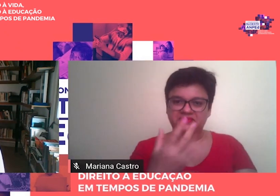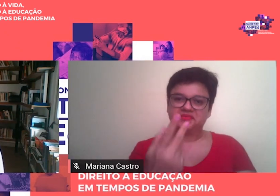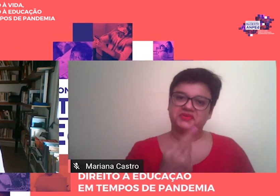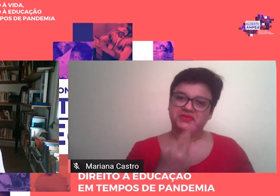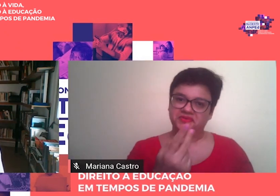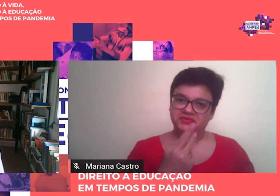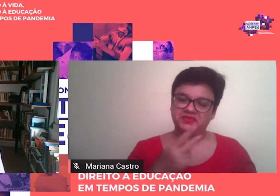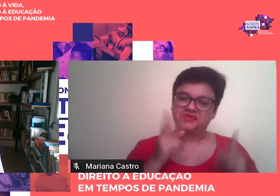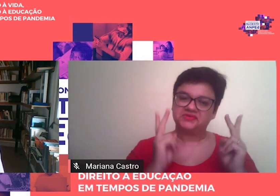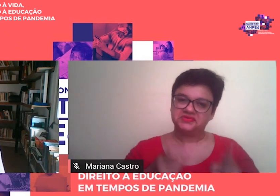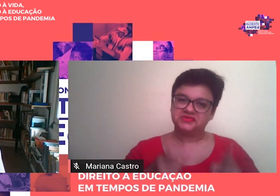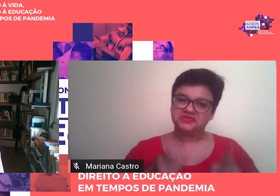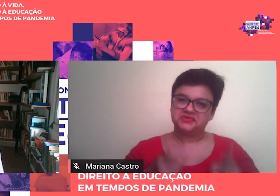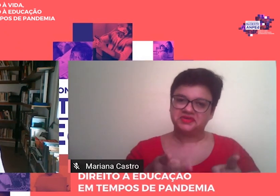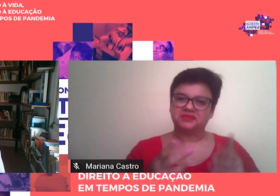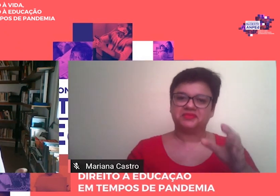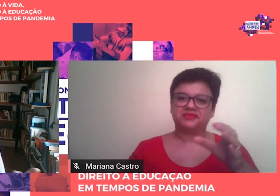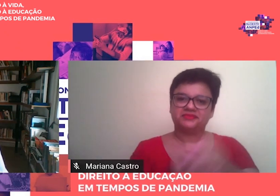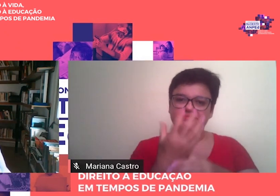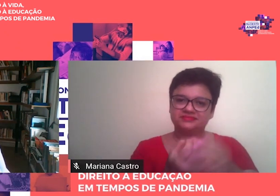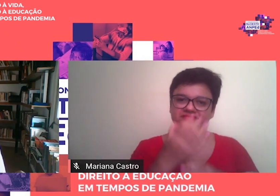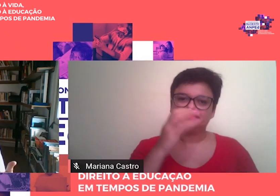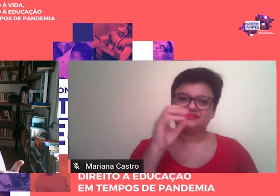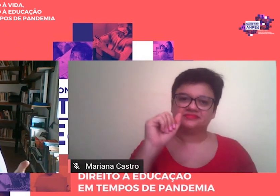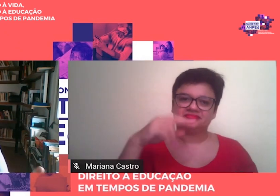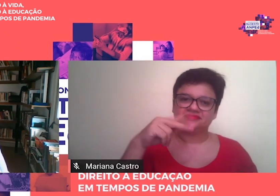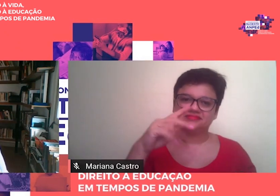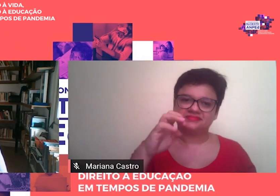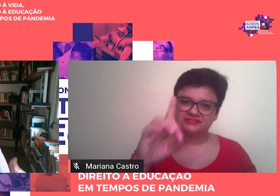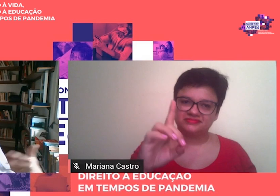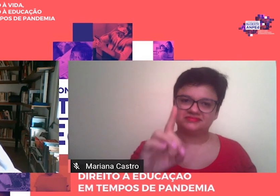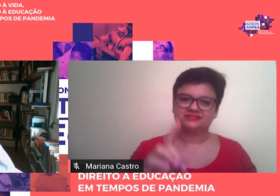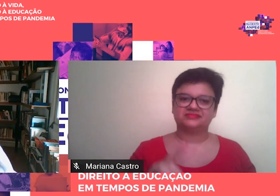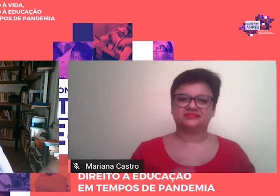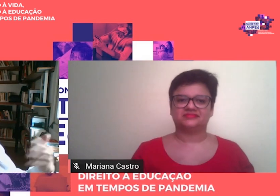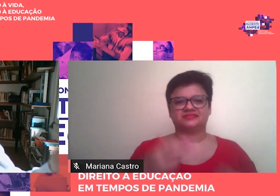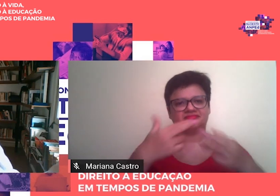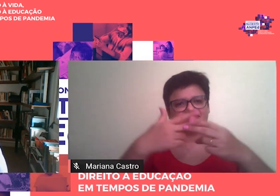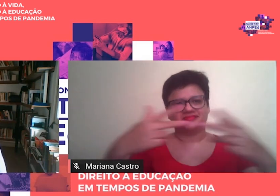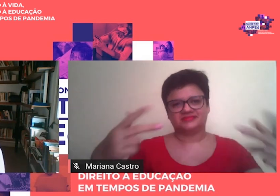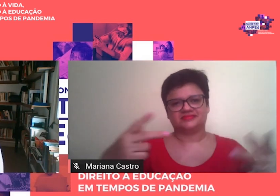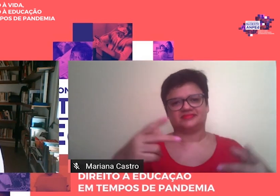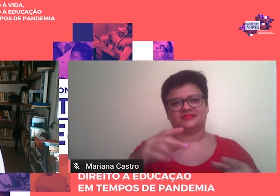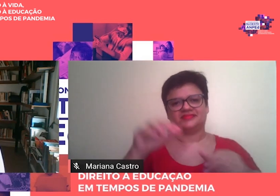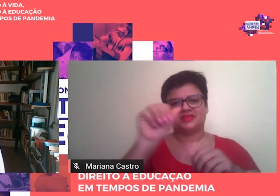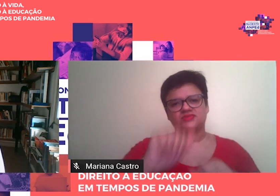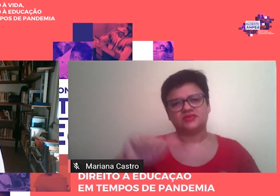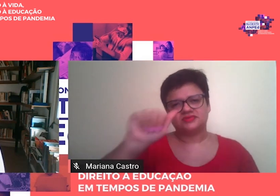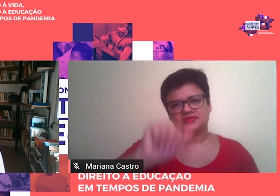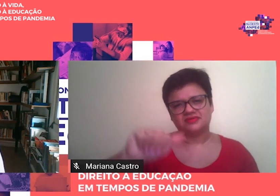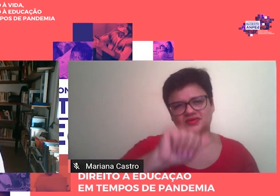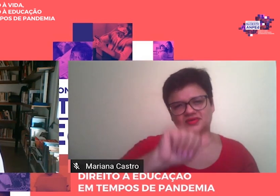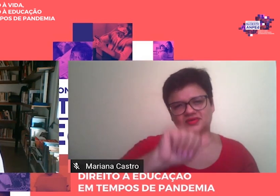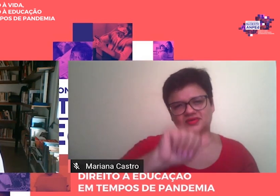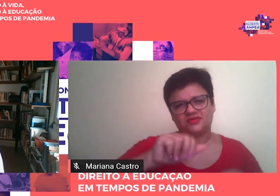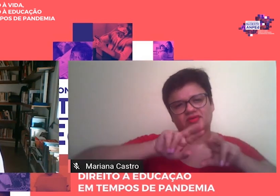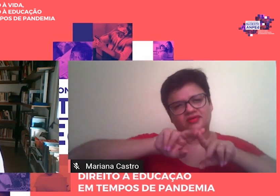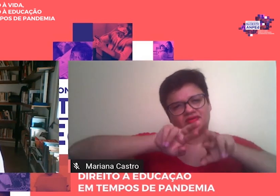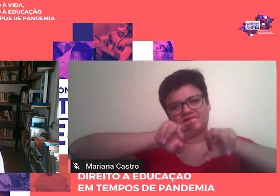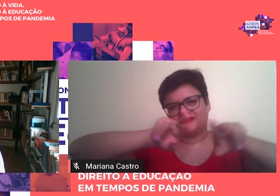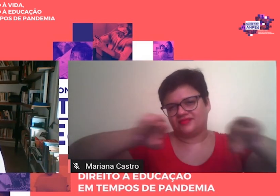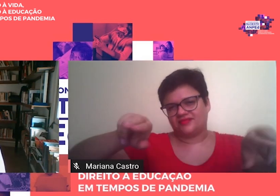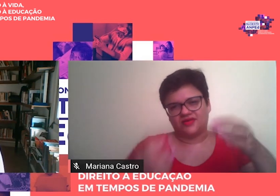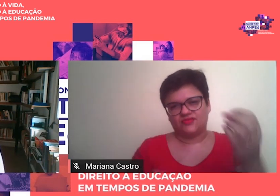somos sócios fundadores da UMPED, do SEDES, da ANDA, Associação Nacional da Educação, em